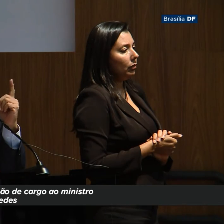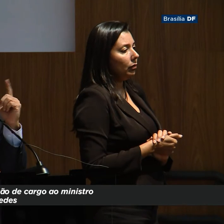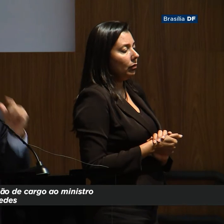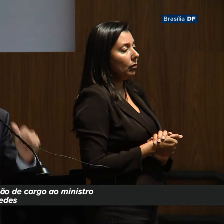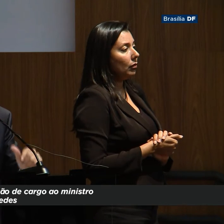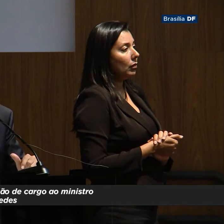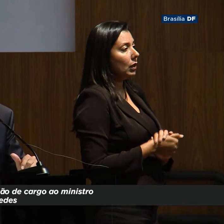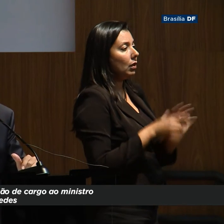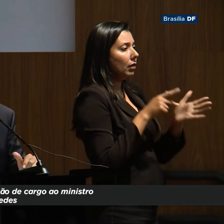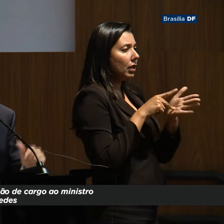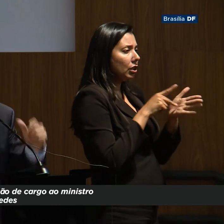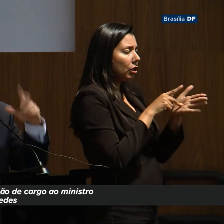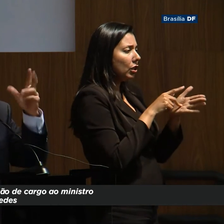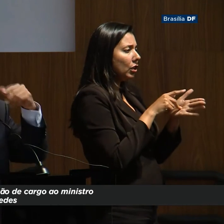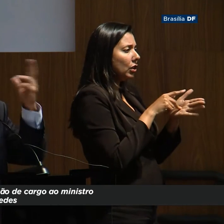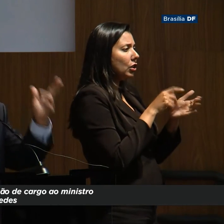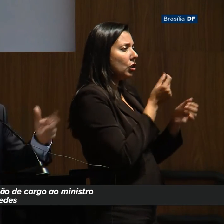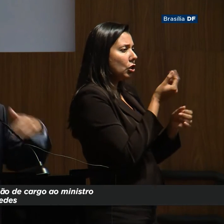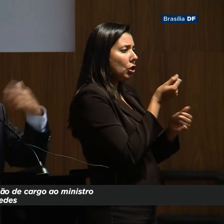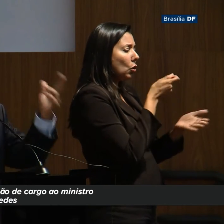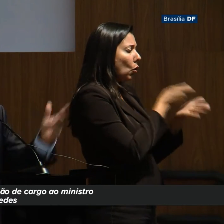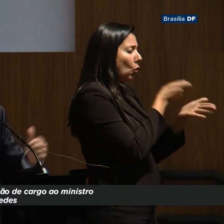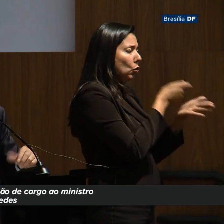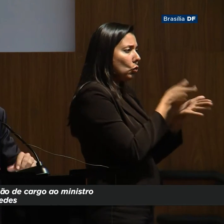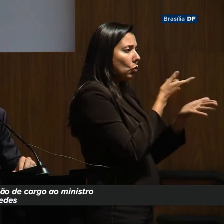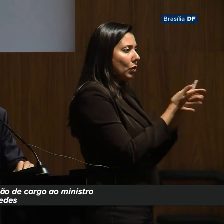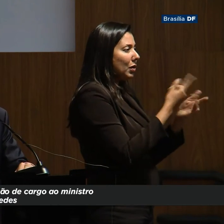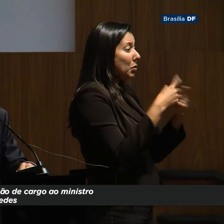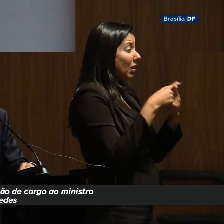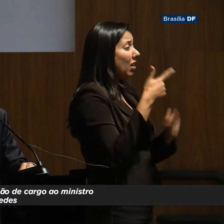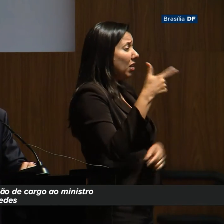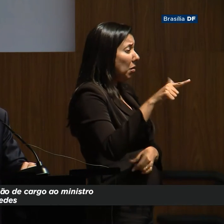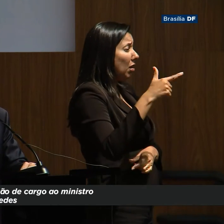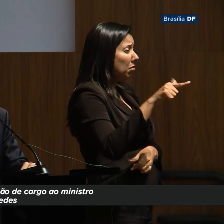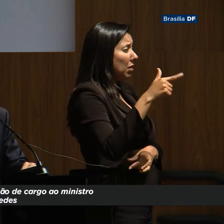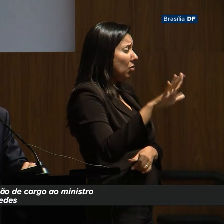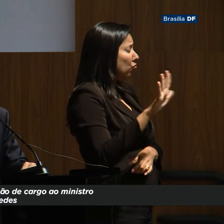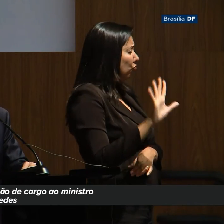Não é dar dinheiro para construir... Eu não vou nem falar, porque são repetitivas.